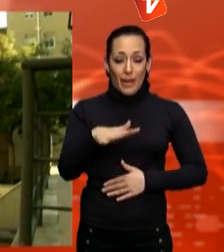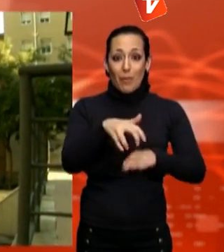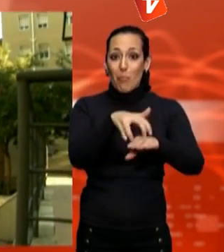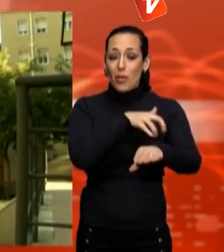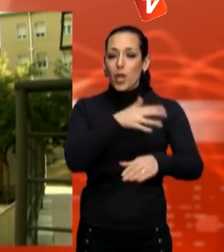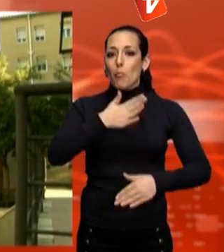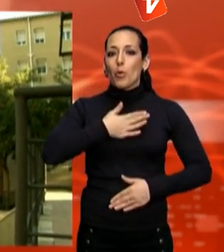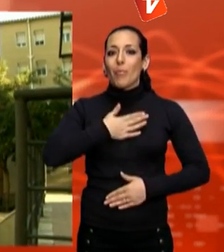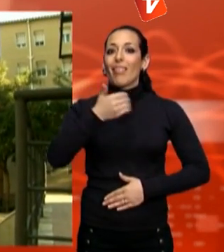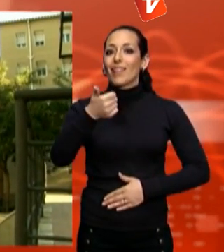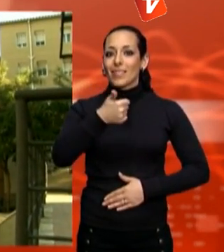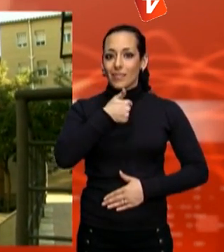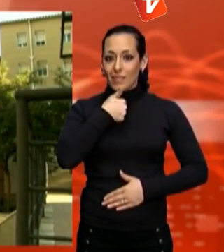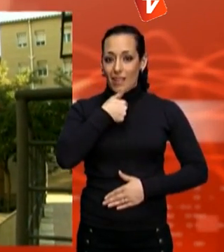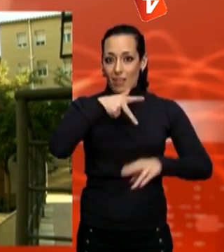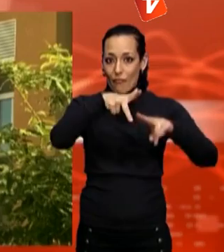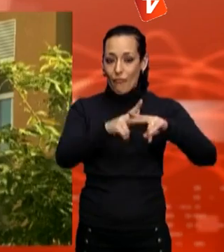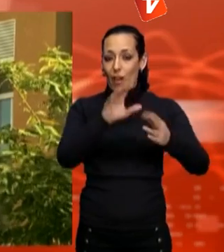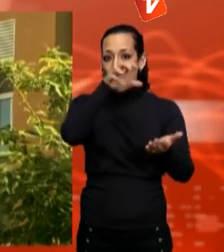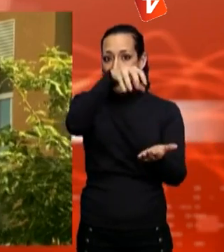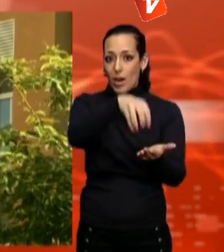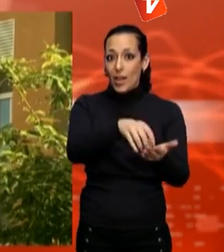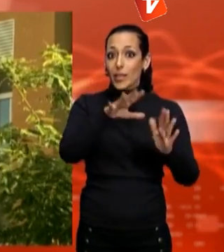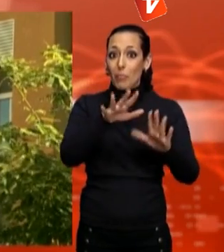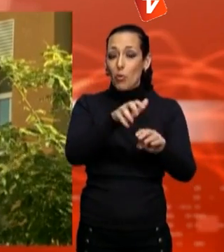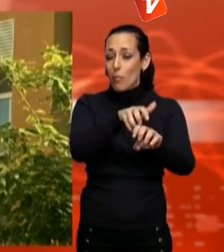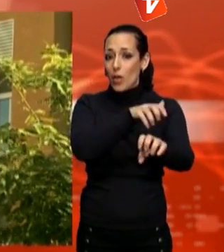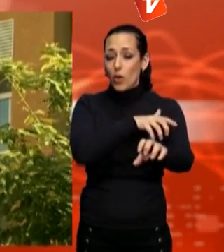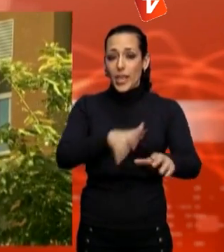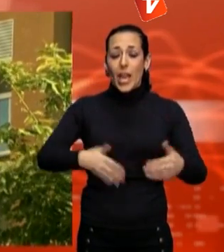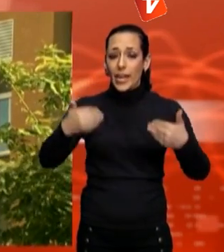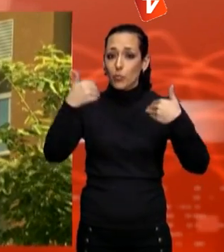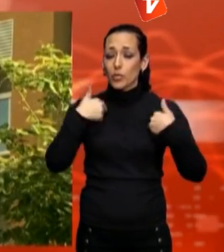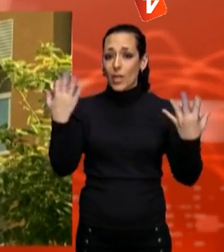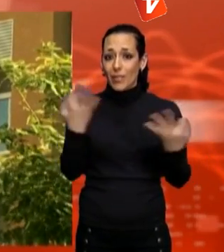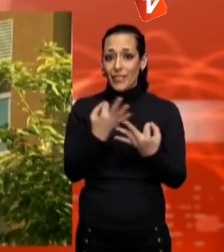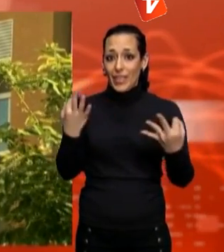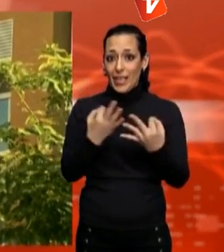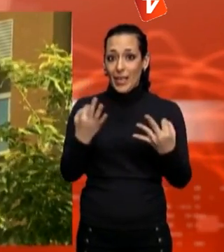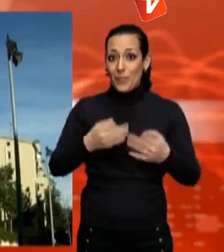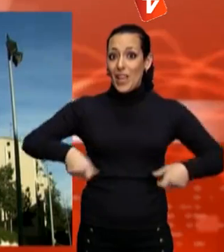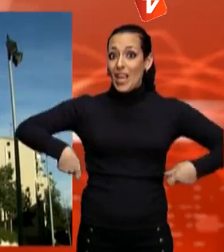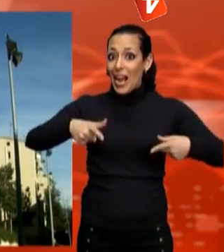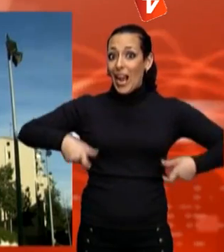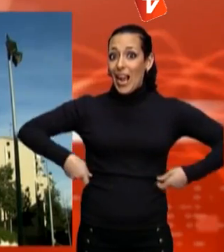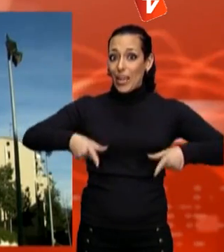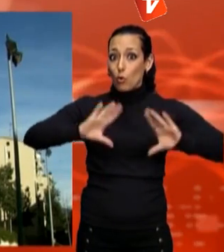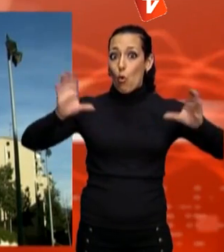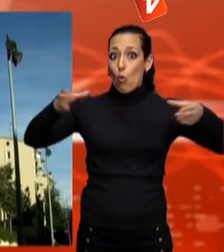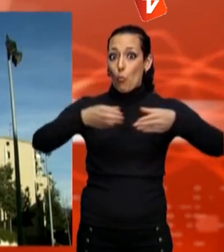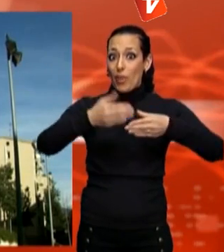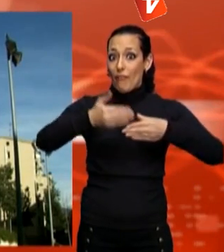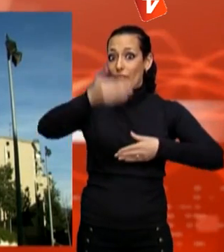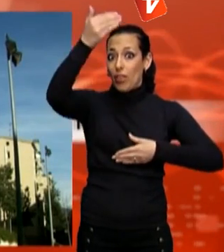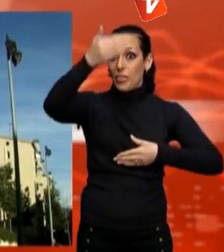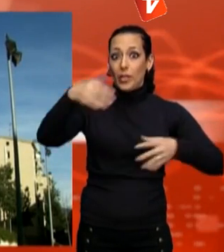les despeses de les comunitats de veïns. El president de l'associació de veïns, Antonio Cazorla, afirma que només una quinzena d